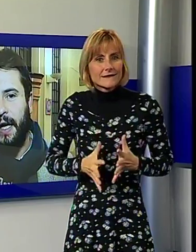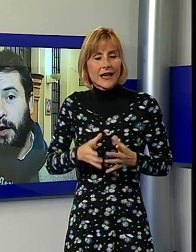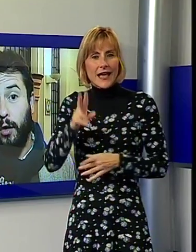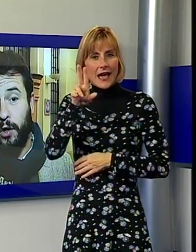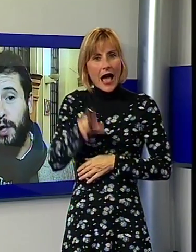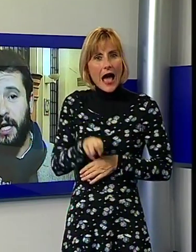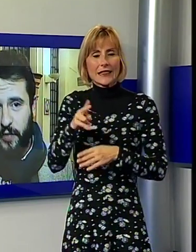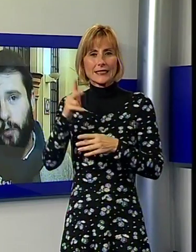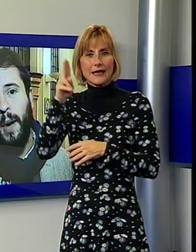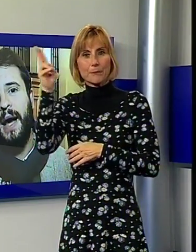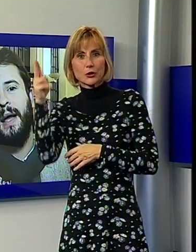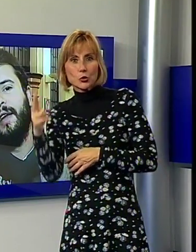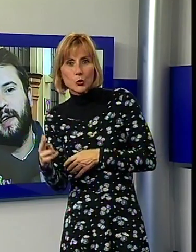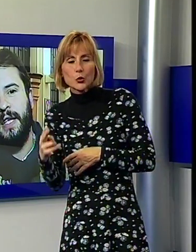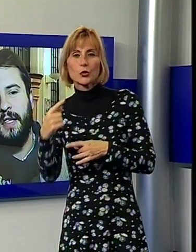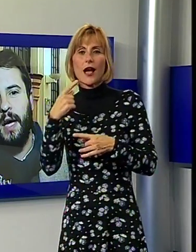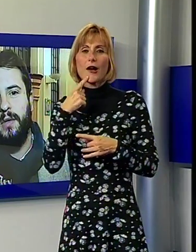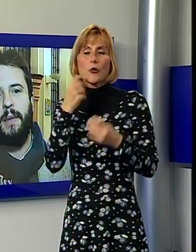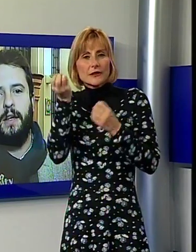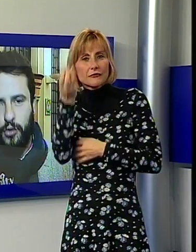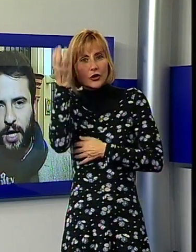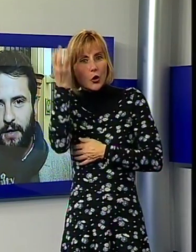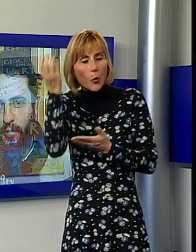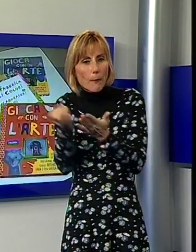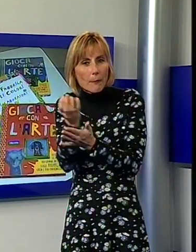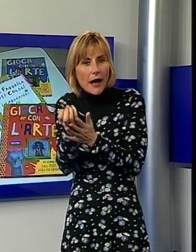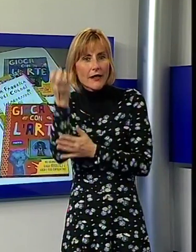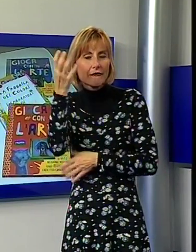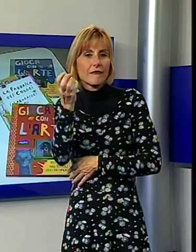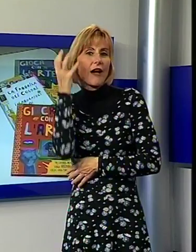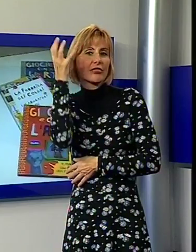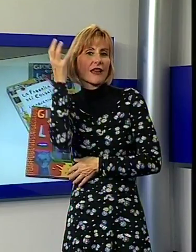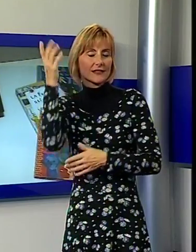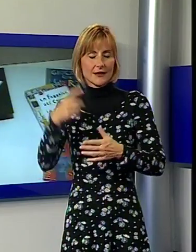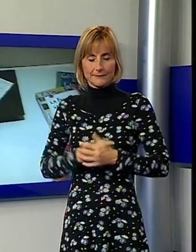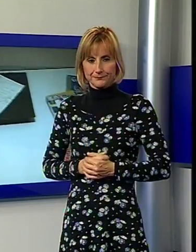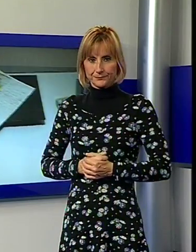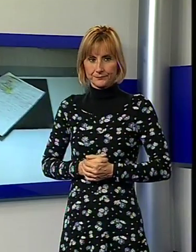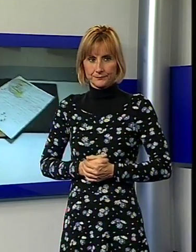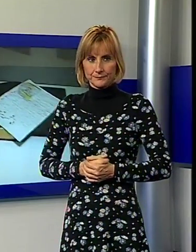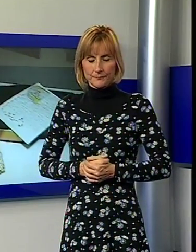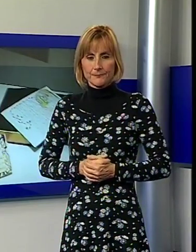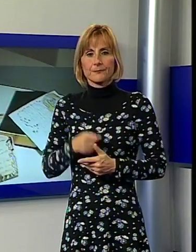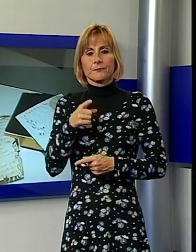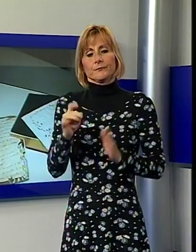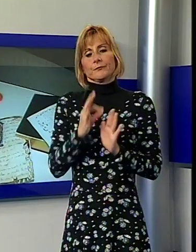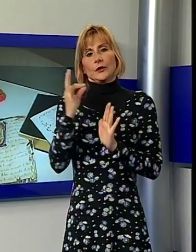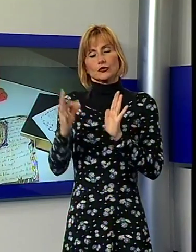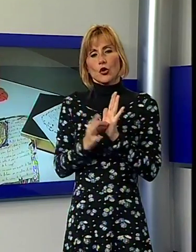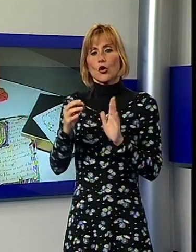all'incontro, quindi a sviluppare la fantasia. un tema sociale di fondamentale importanza. Intanto, nel giorno dell'inaugurazione,